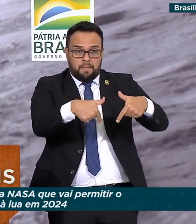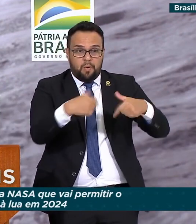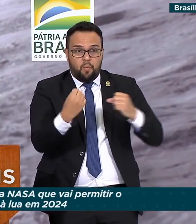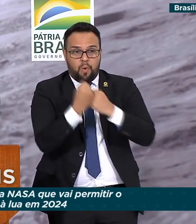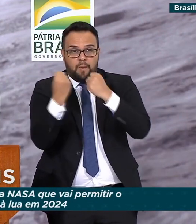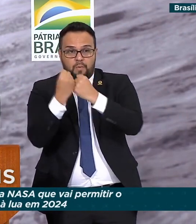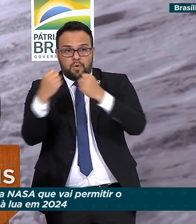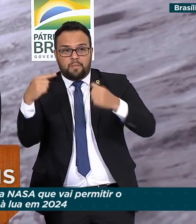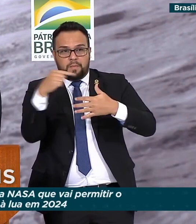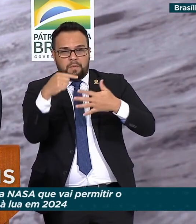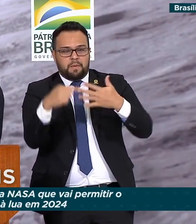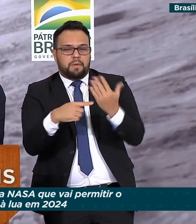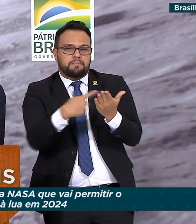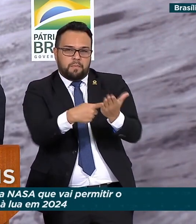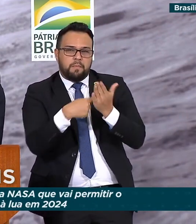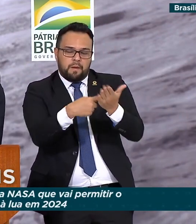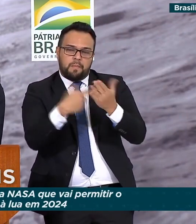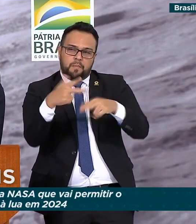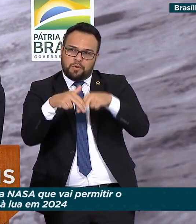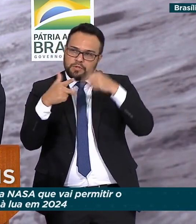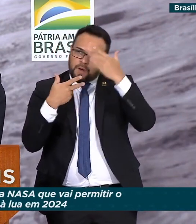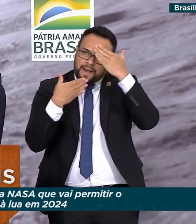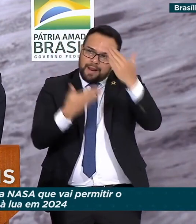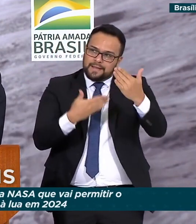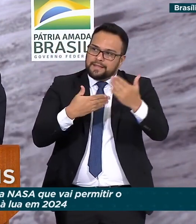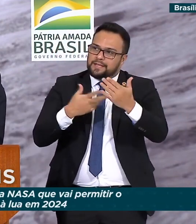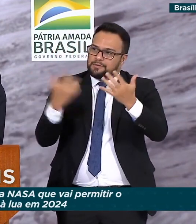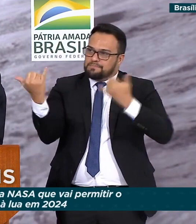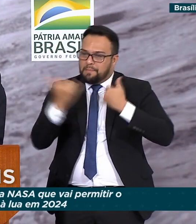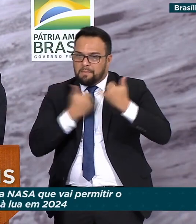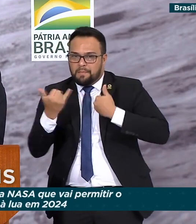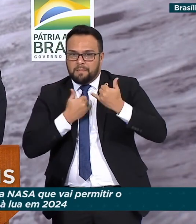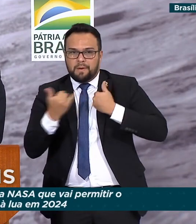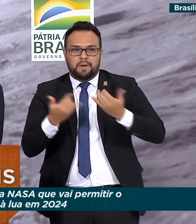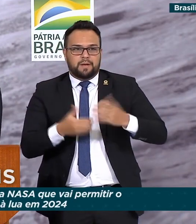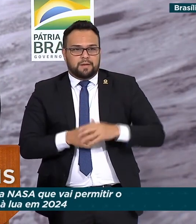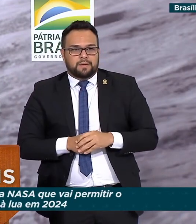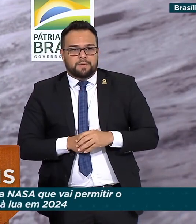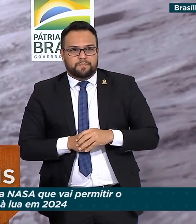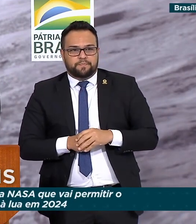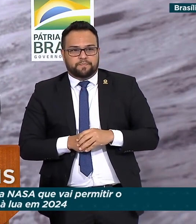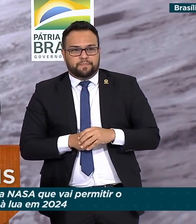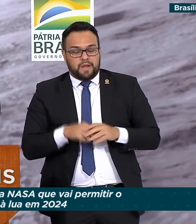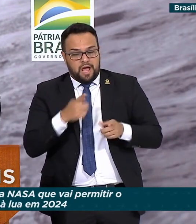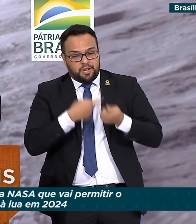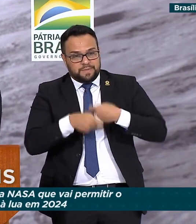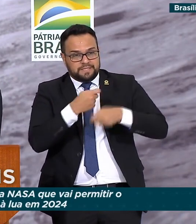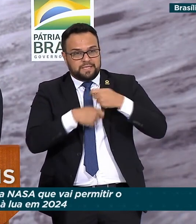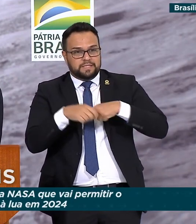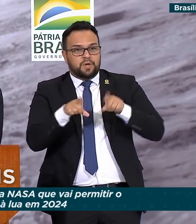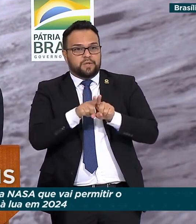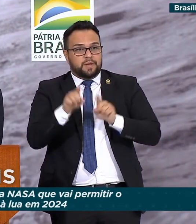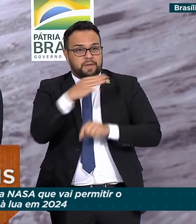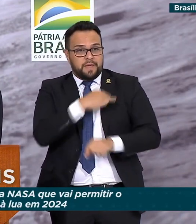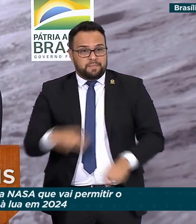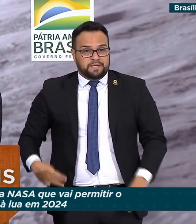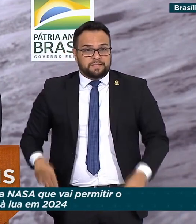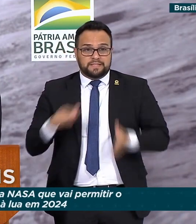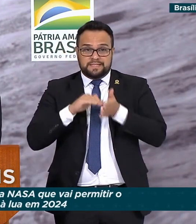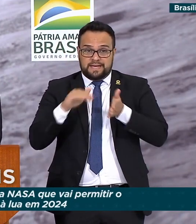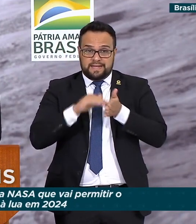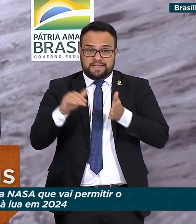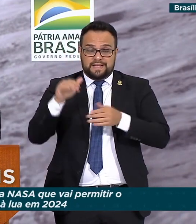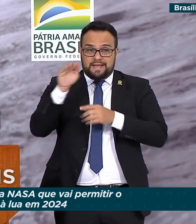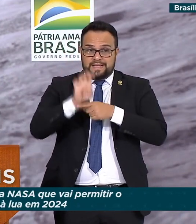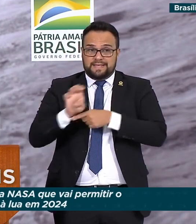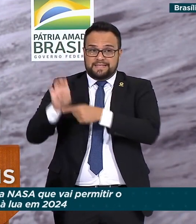da agência, Bill Nelson. Aliás, agradeço as mensagens aí do administrador Bill Nelson e do secretário de Estado, Antony Blinken,